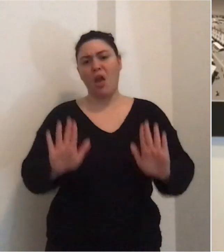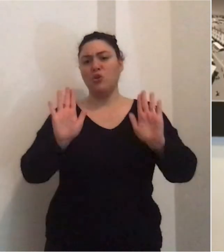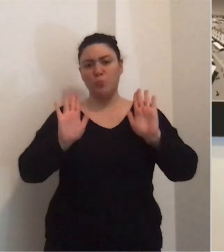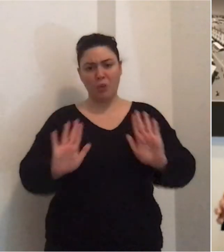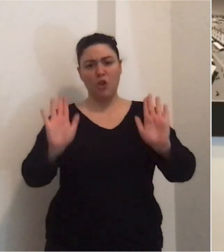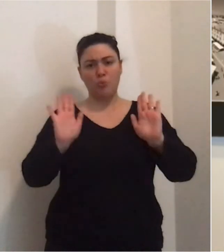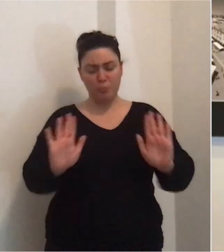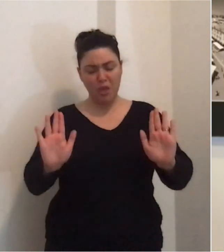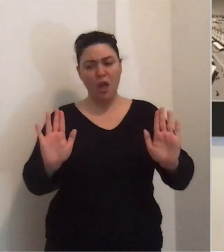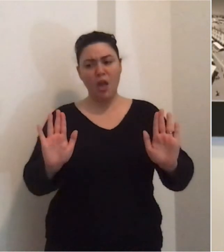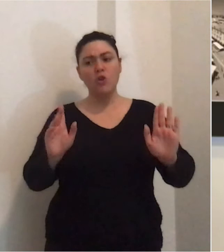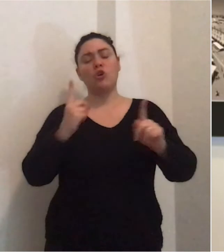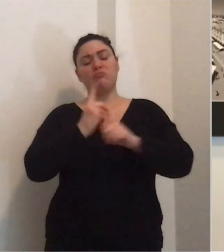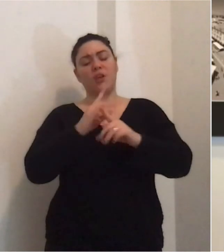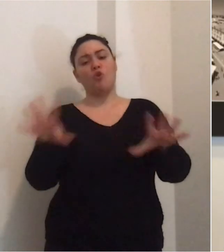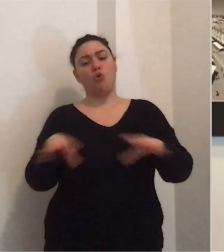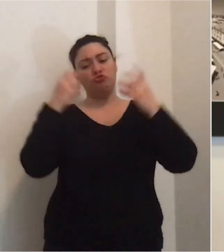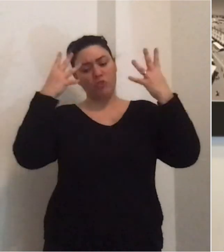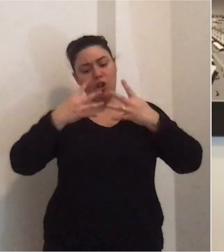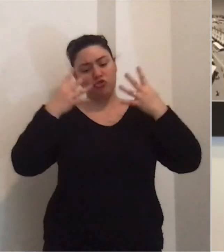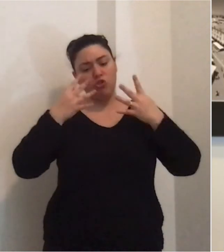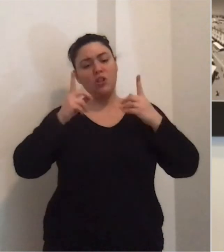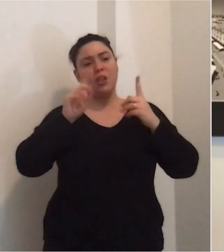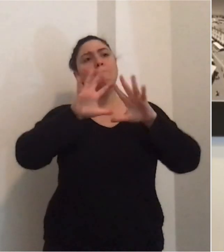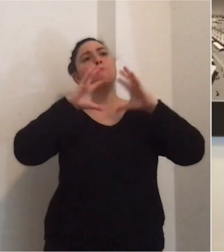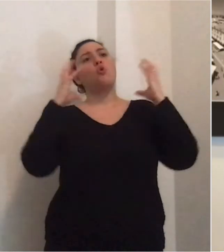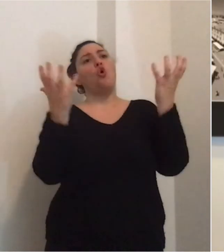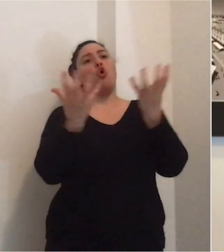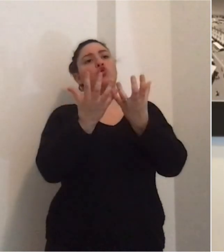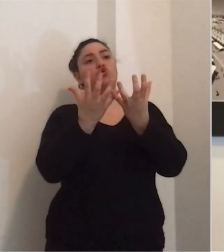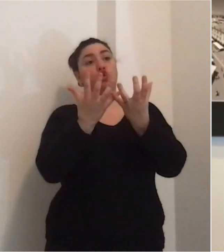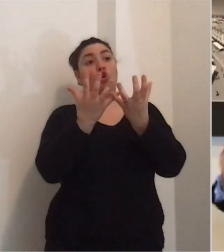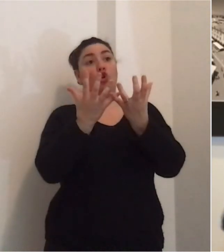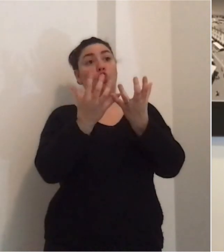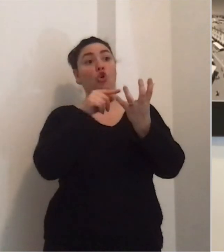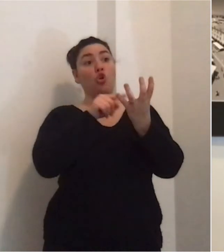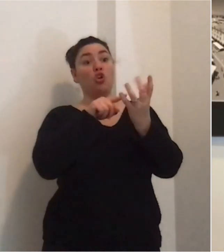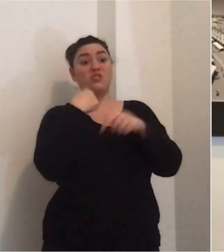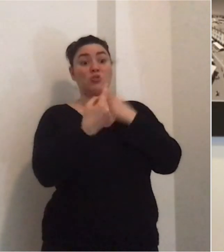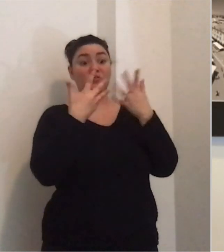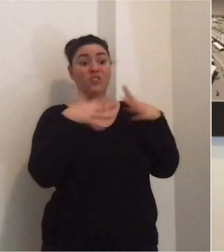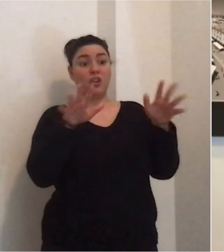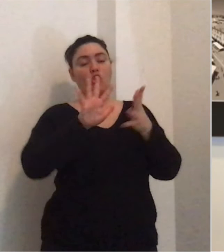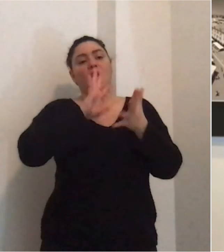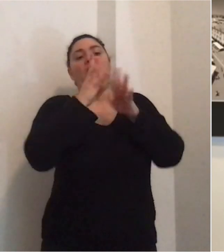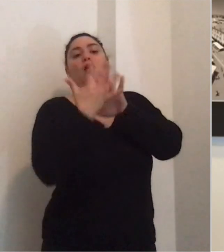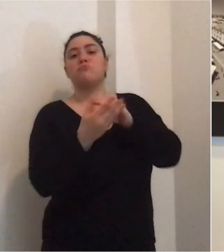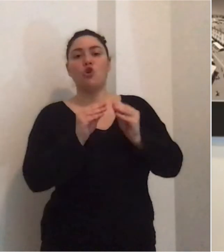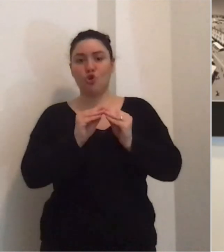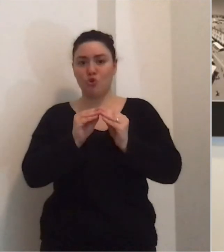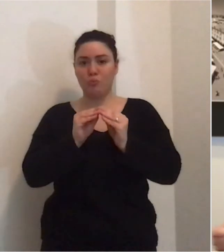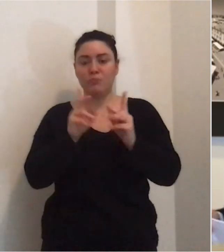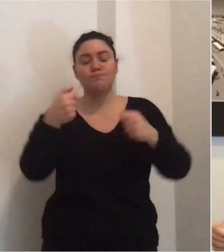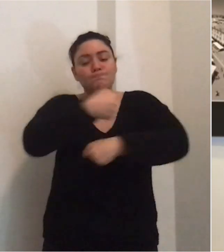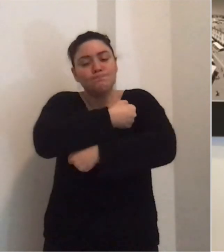non è questa la cosa più emergente però dovremo anche cominciare a ragionare di come cambia il mondo finita questa penosa